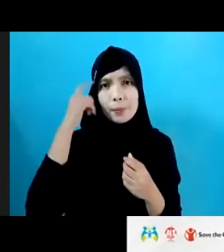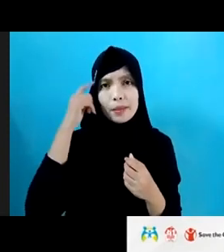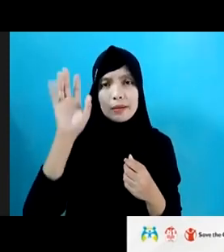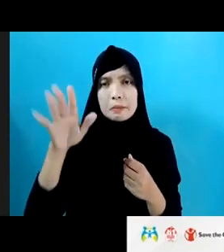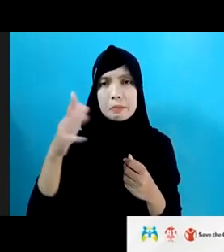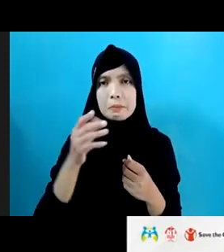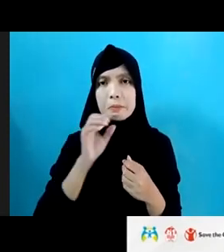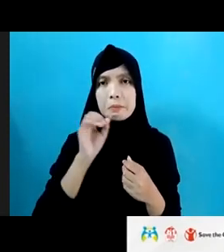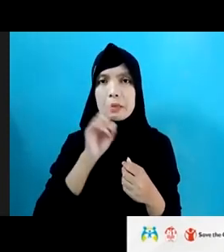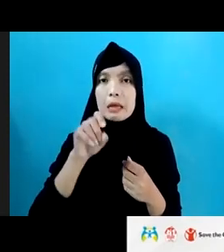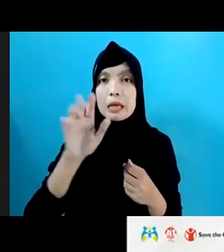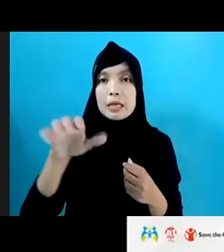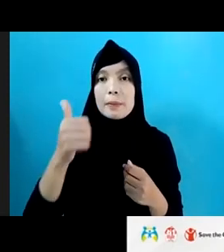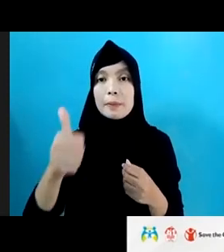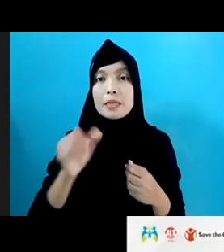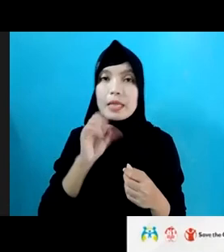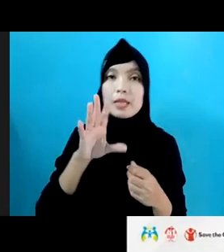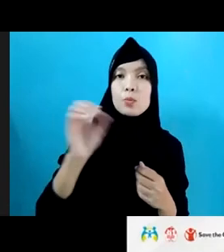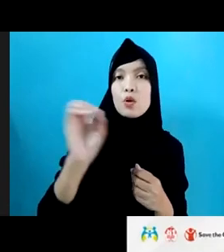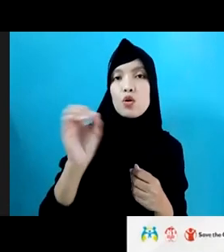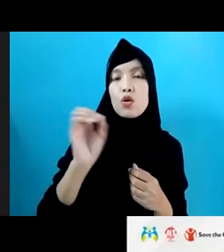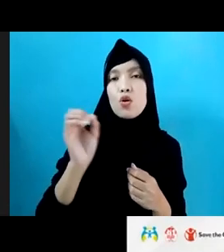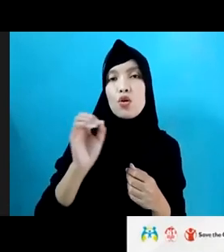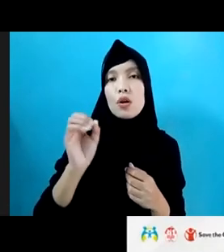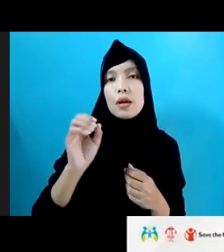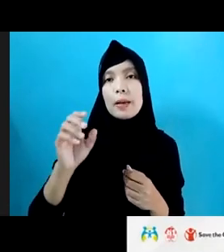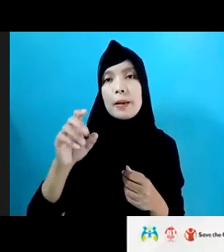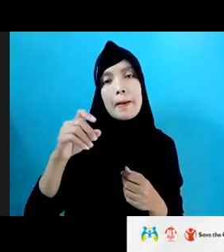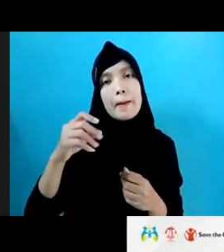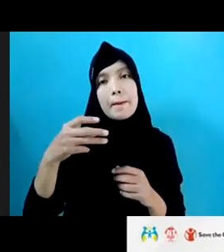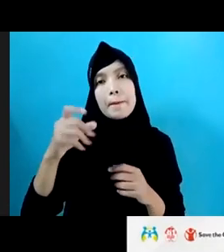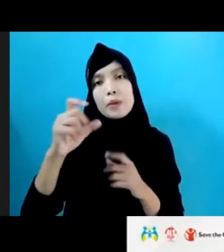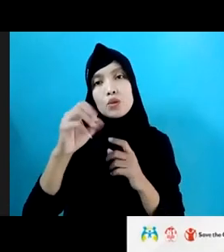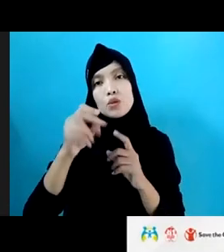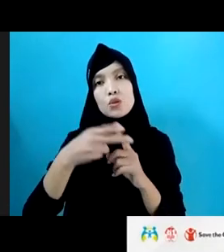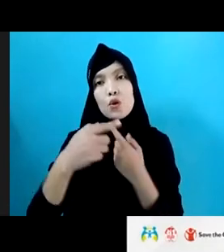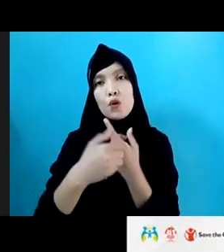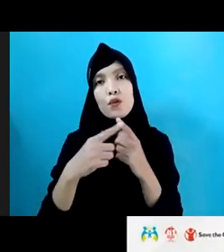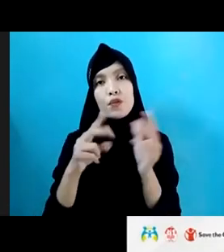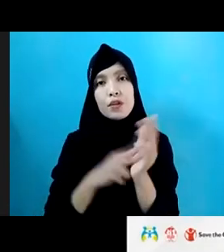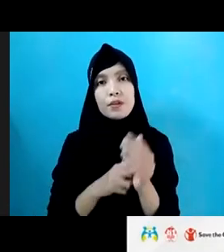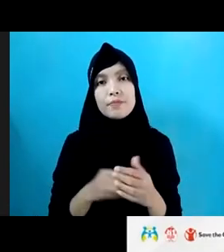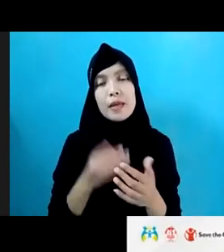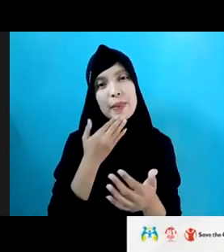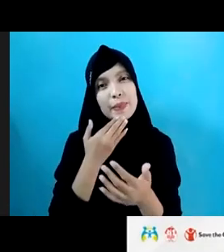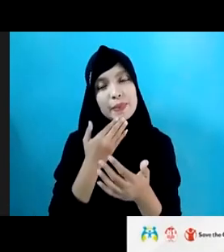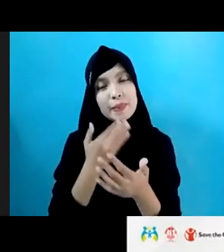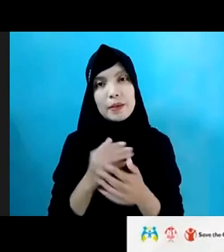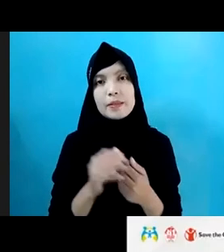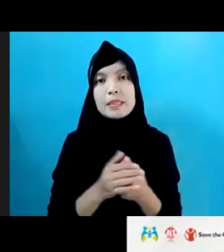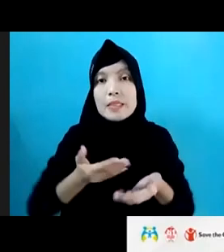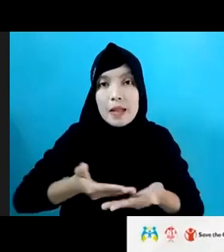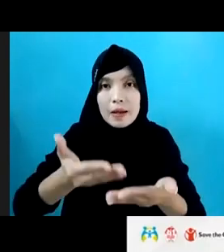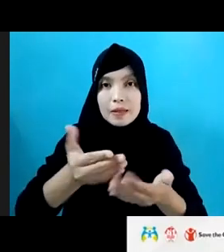direspon oleh Bang Sofian apabila ada informasi yang bisa ditambahkan. Silakan, Ibu Kanya. Terima kasih, Ibu